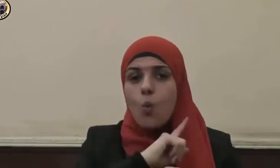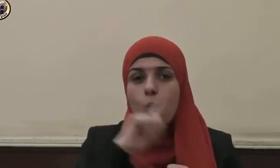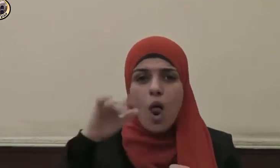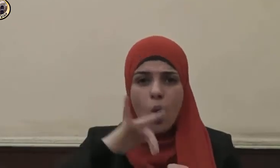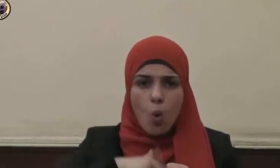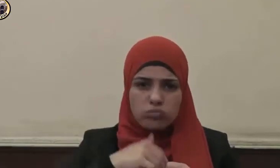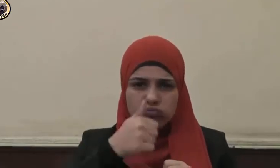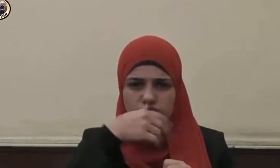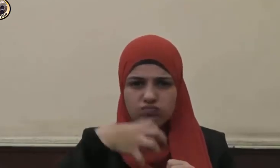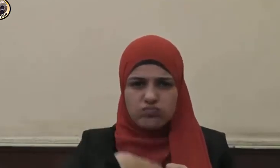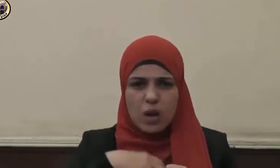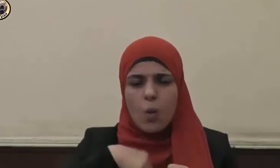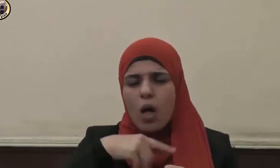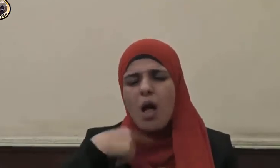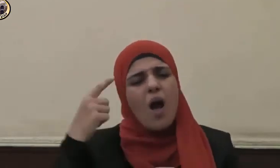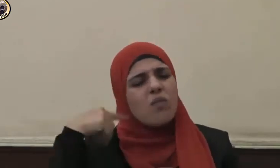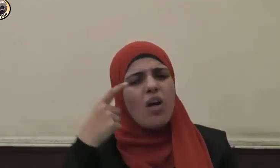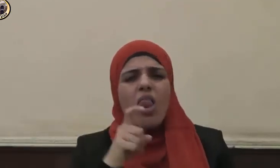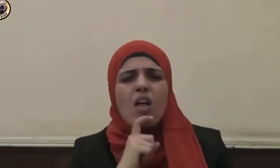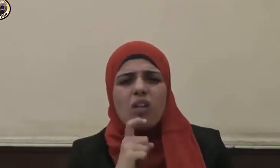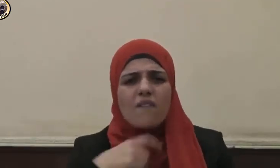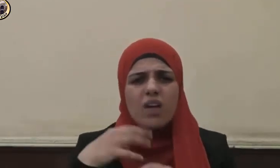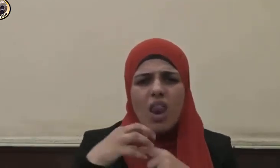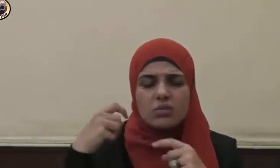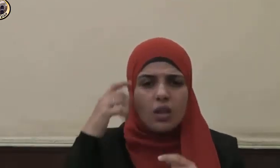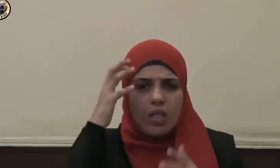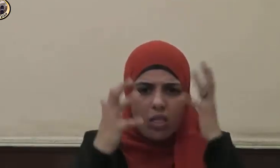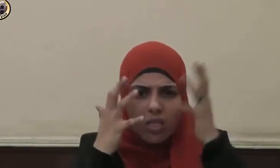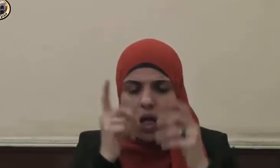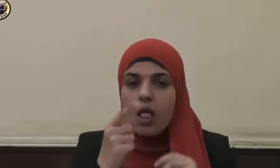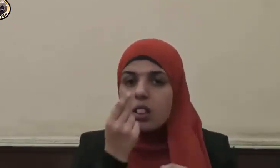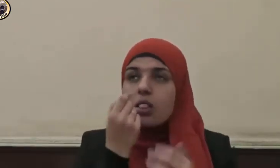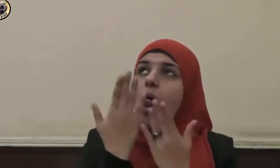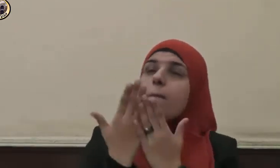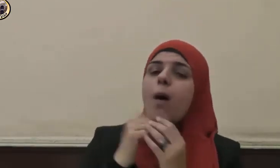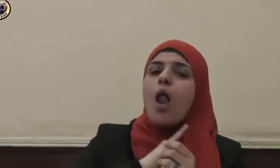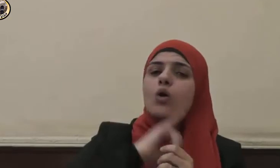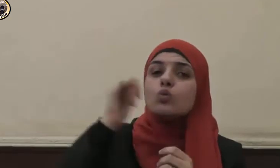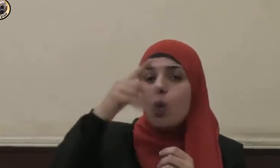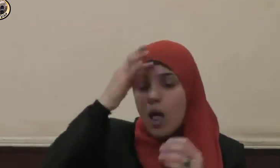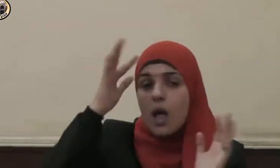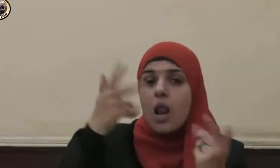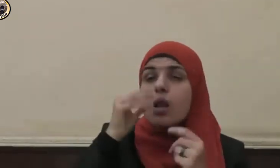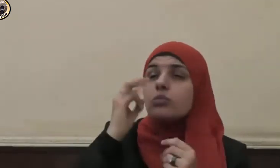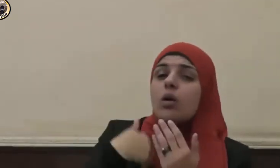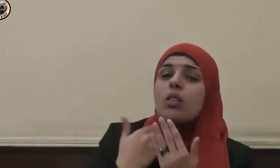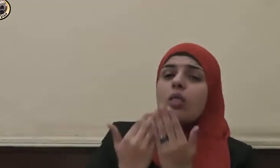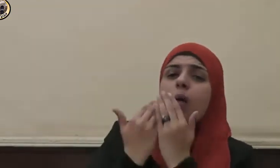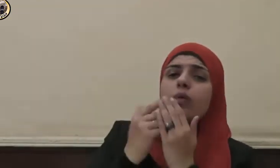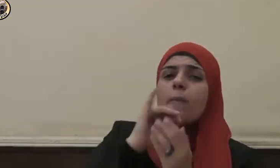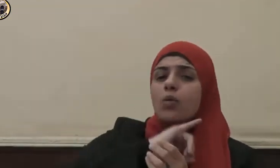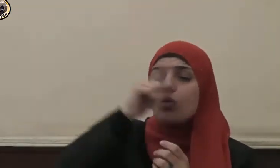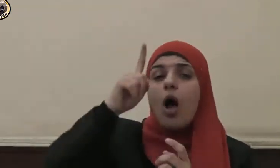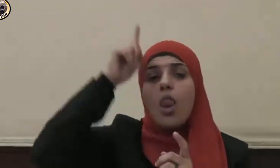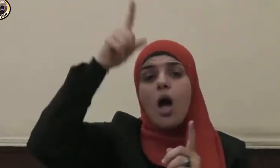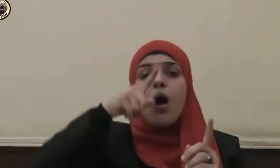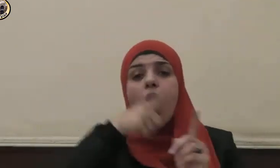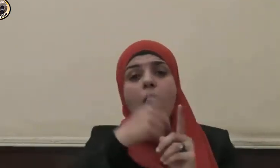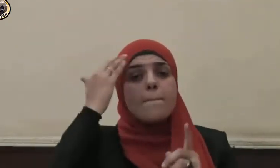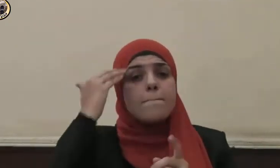العجز يوما عن الطلب ألم تر أن الله قال لمريم وهزي